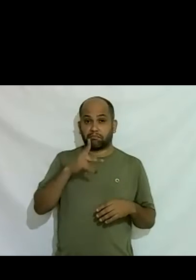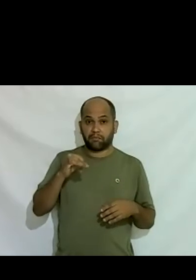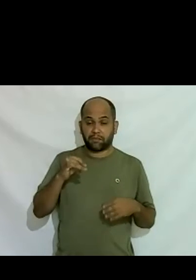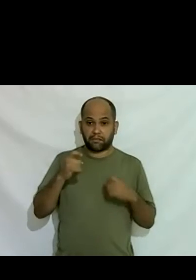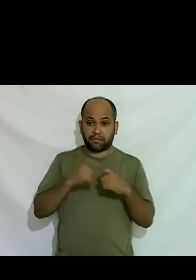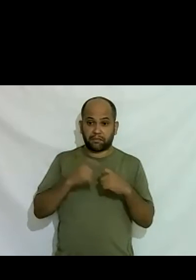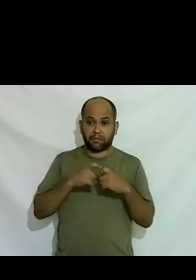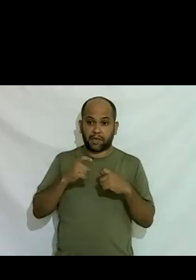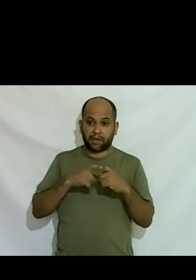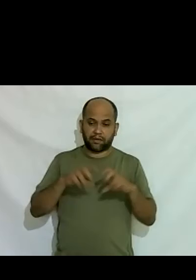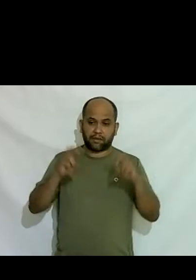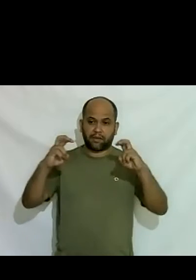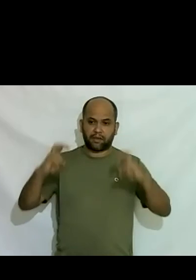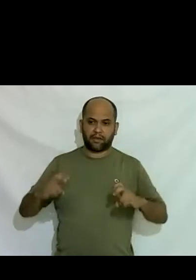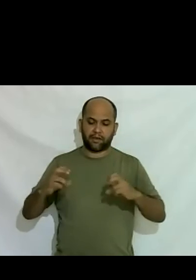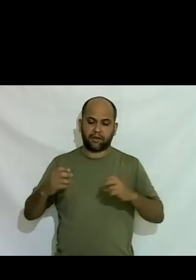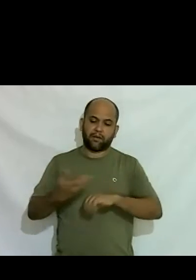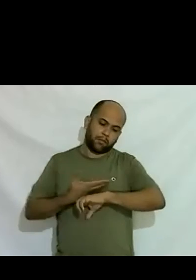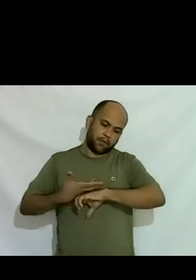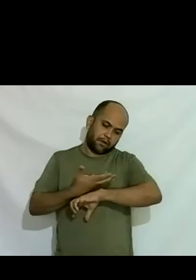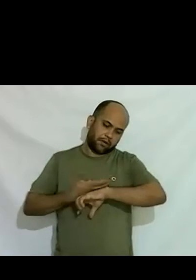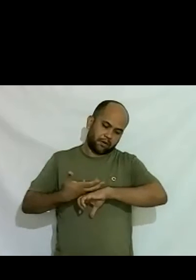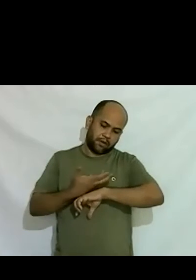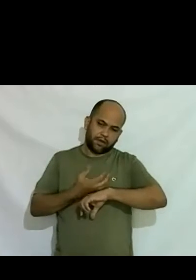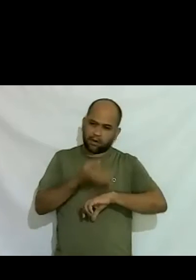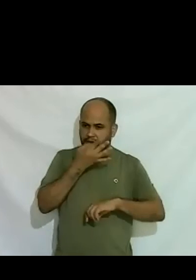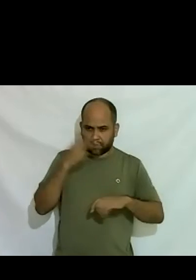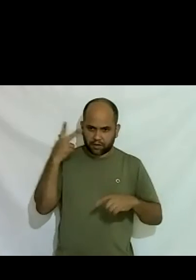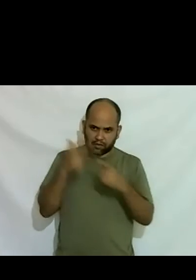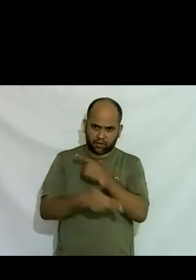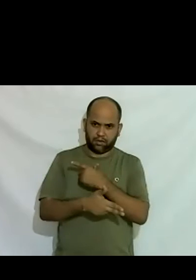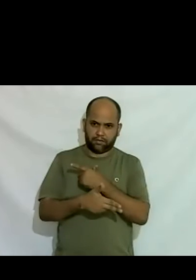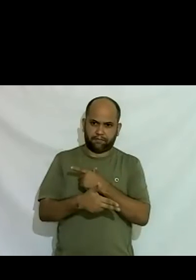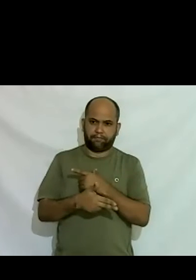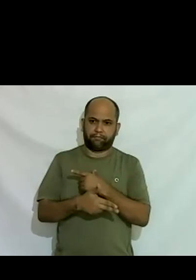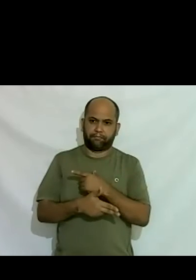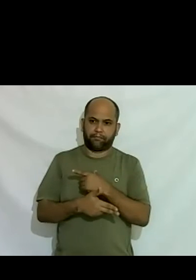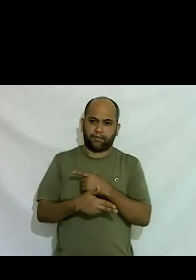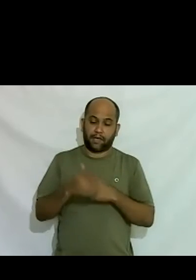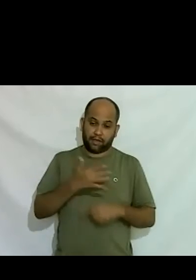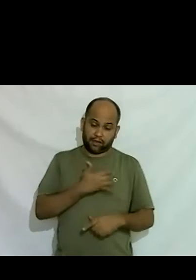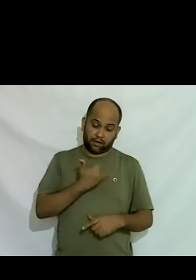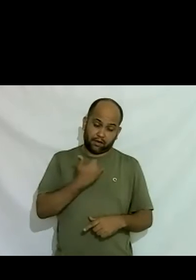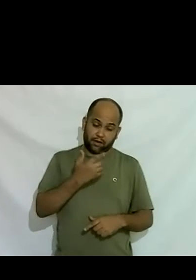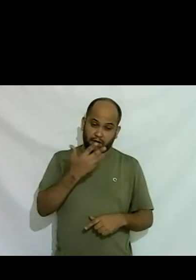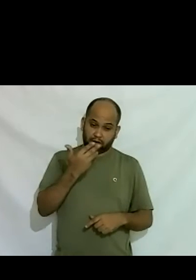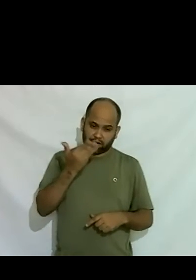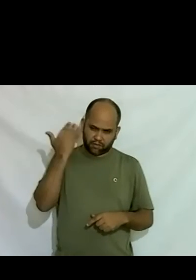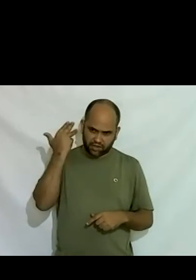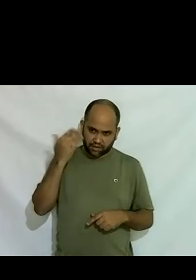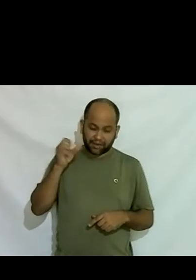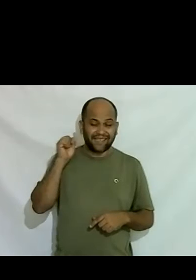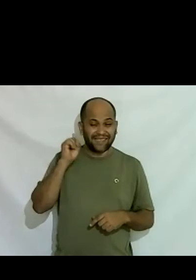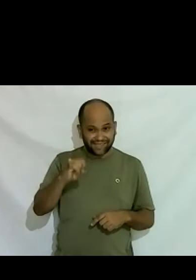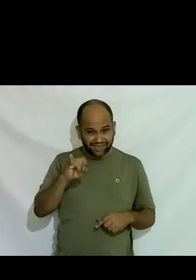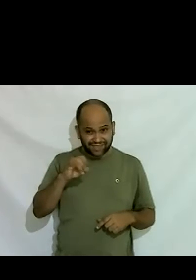frente me convencendo a parar de me harmonizar com 13 anos se eu tivesse dito